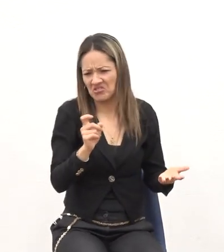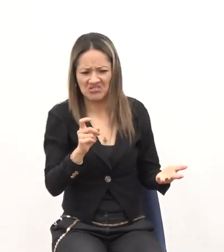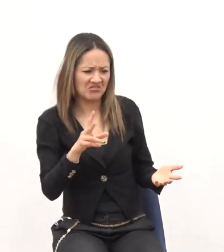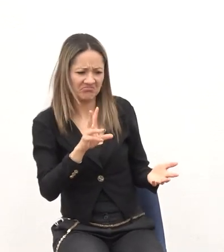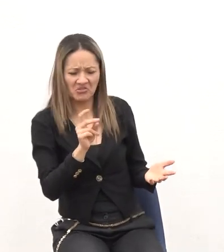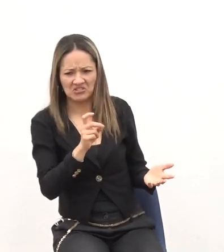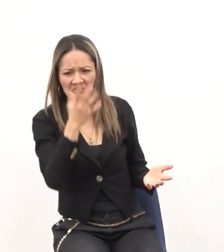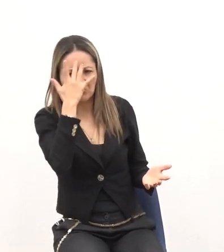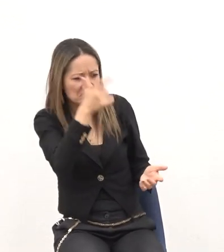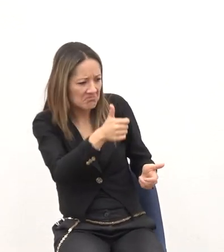no va a haber